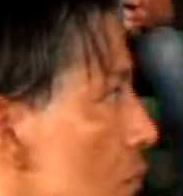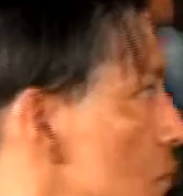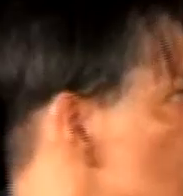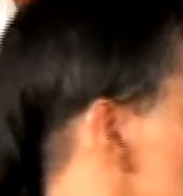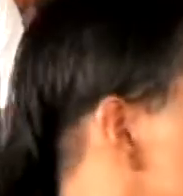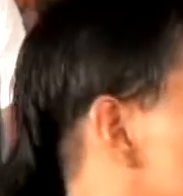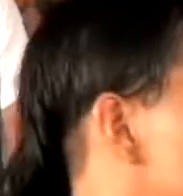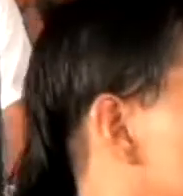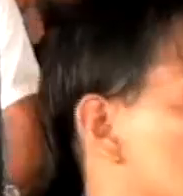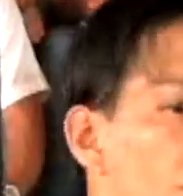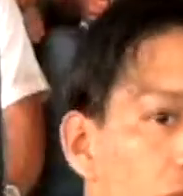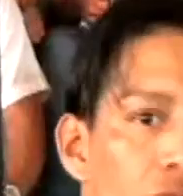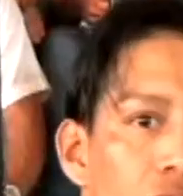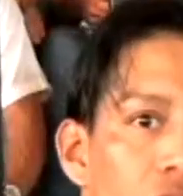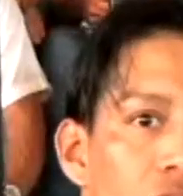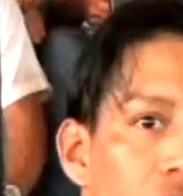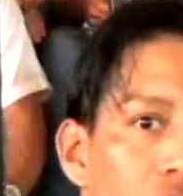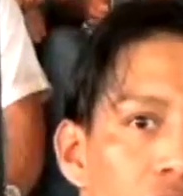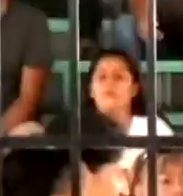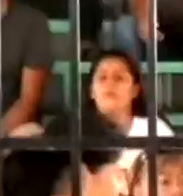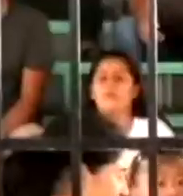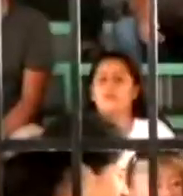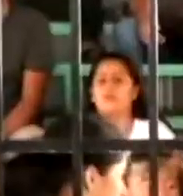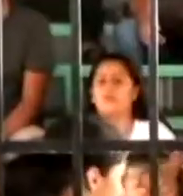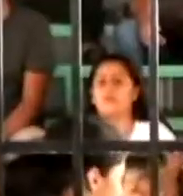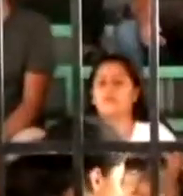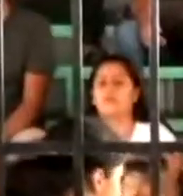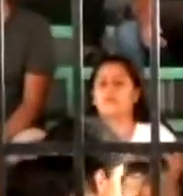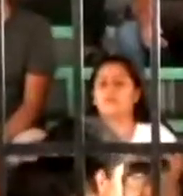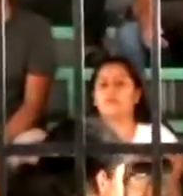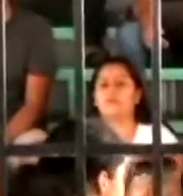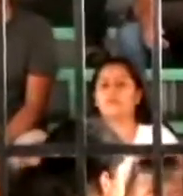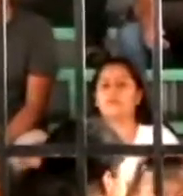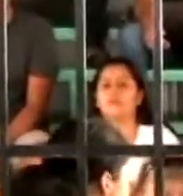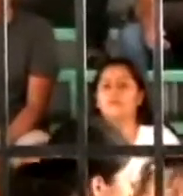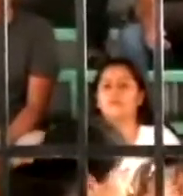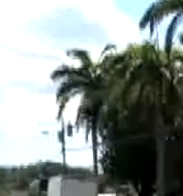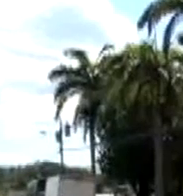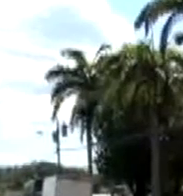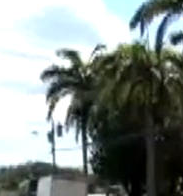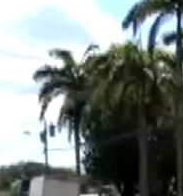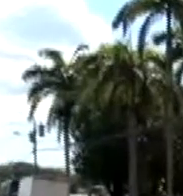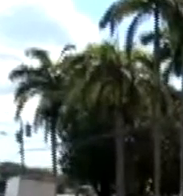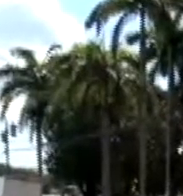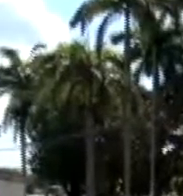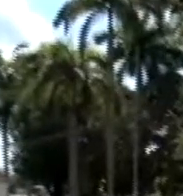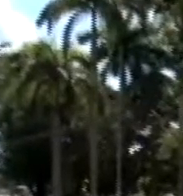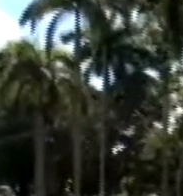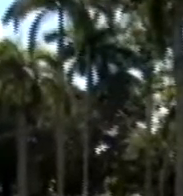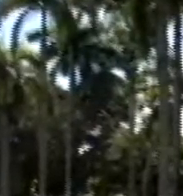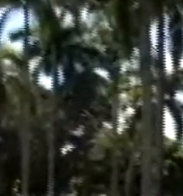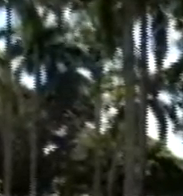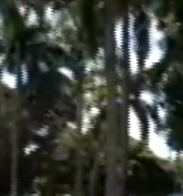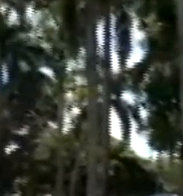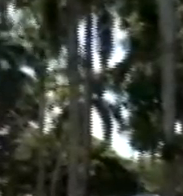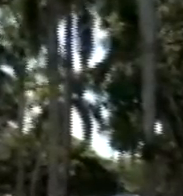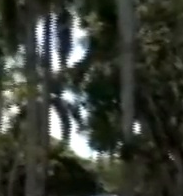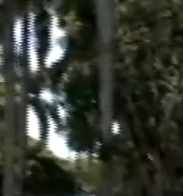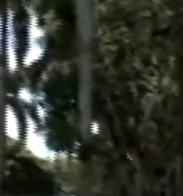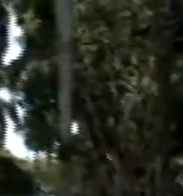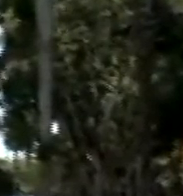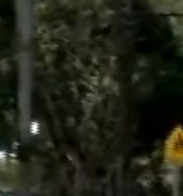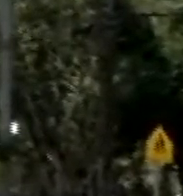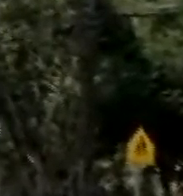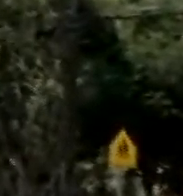Ante cerca de 180 vecinos de los distritos del Cantón, quedó instaurada la Comisión de Alto Nivel en Buenos Aires de Punta Arenas.